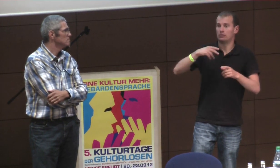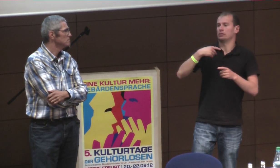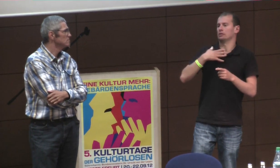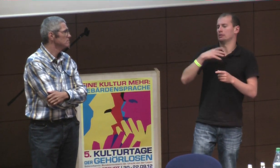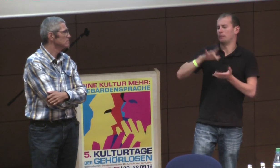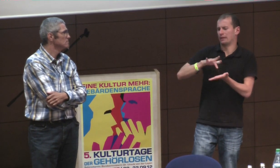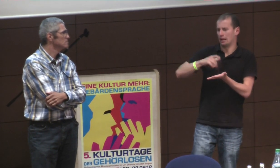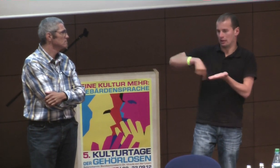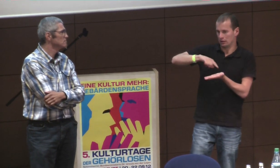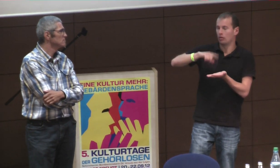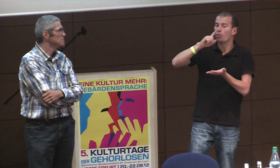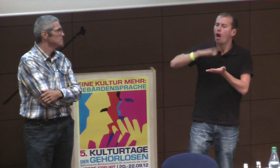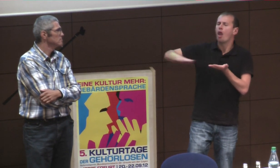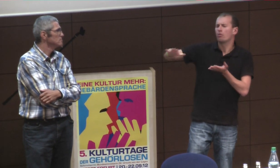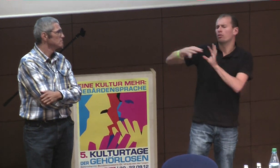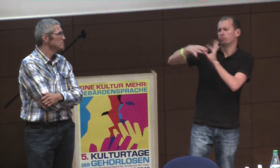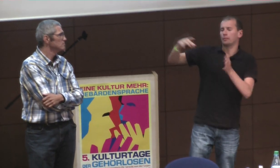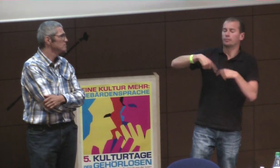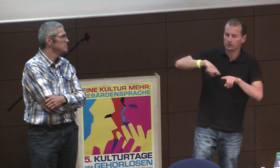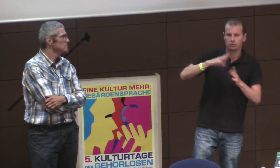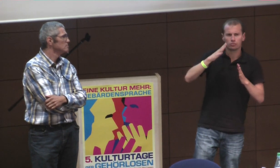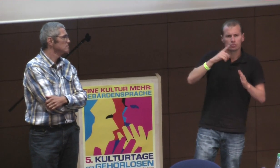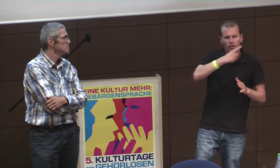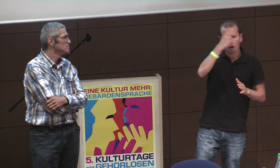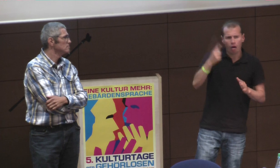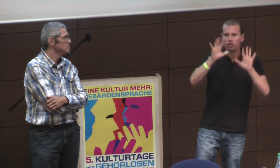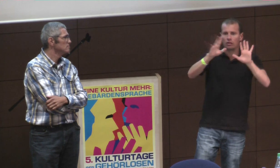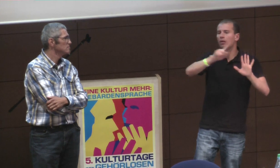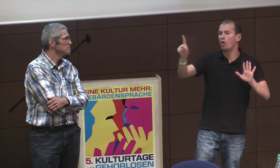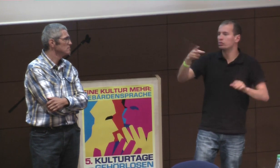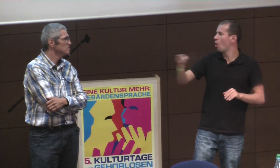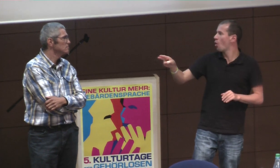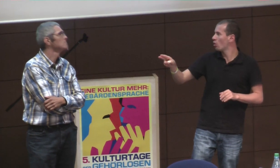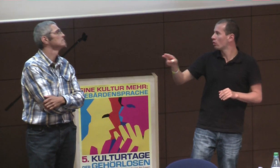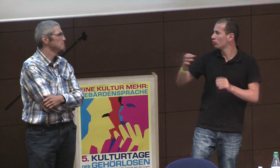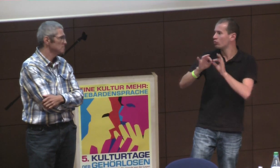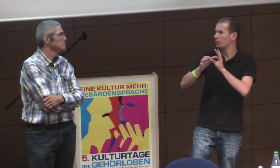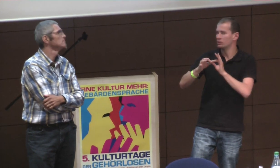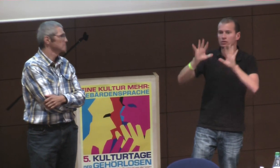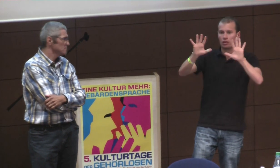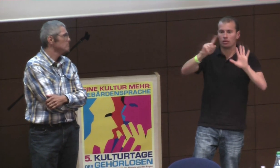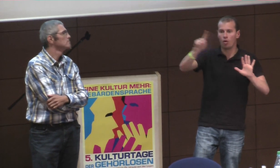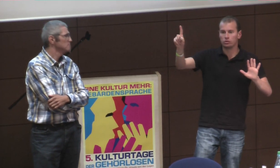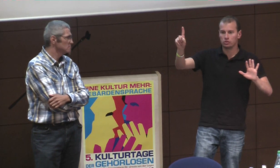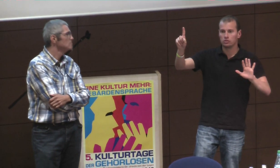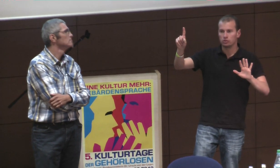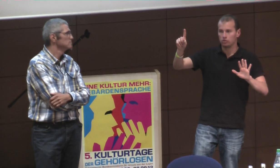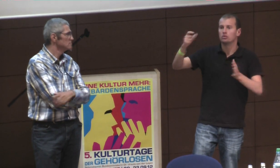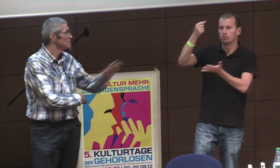äh, nicht bei uns im Bezirk, jetzt in Berlin-Mitte, ähm, das ist jetzt nicht nur, also nicht in Berlin, es wird im Jahr 10.000 Euro, die da zur Verfügung